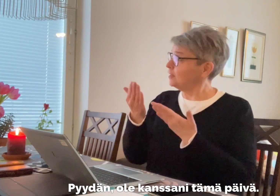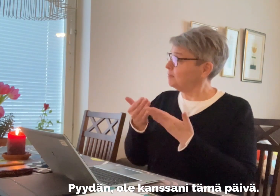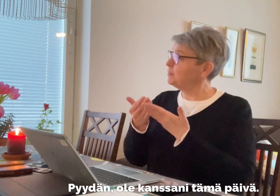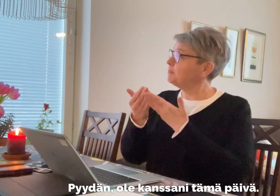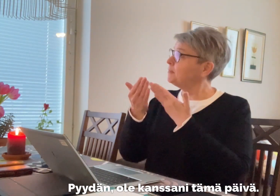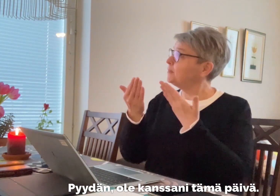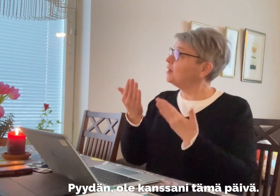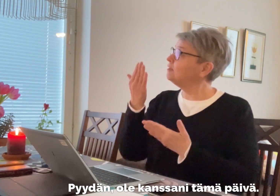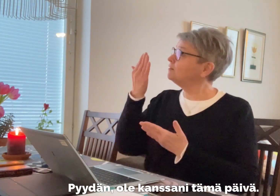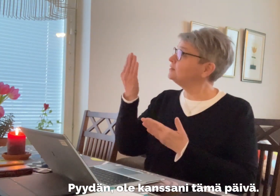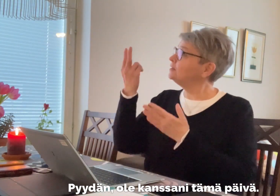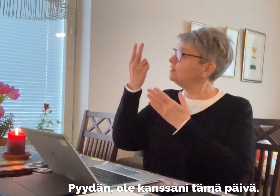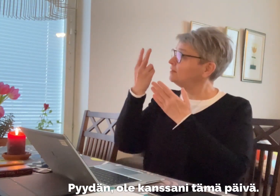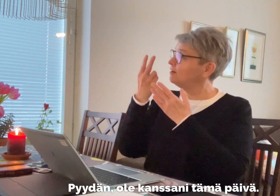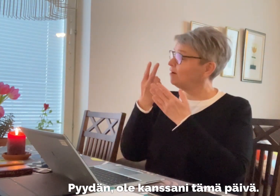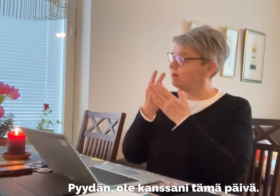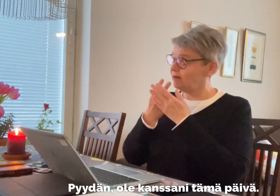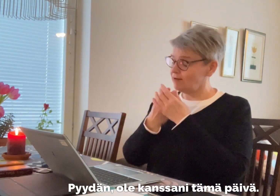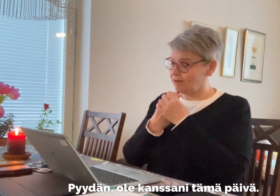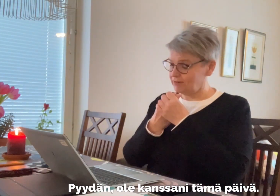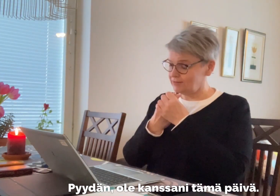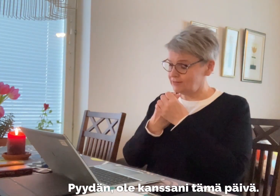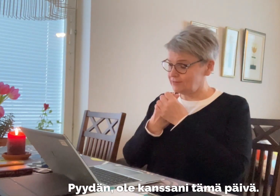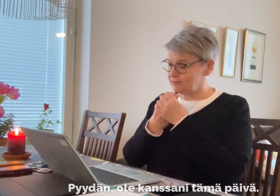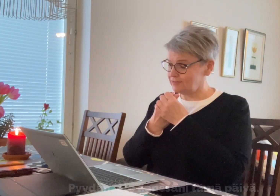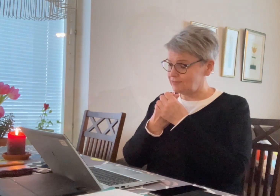Pyydän, ole kanssani tämä päivä.